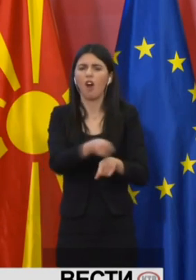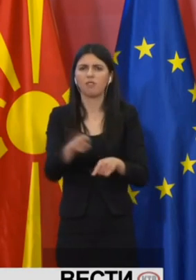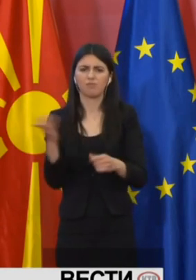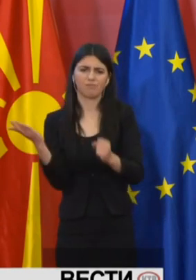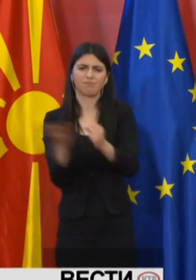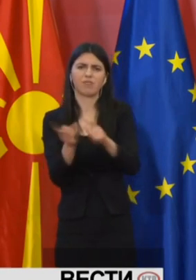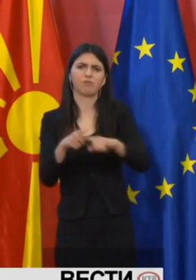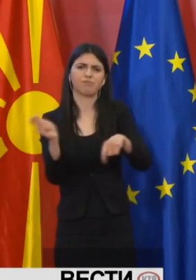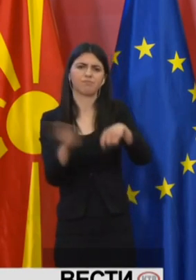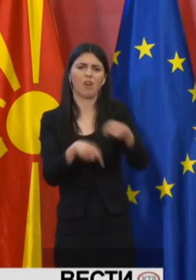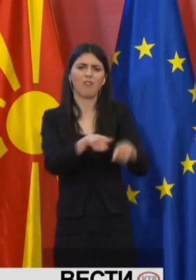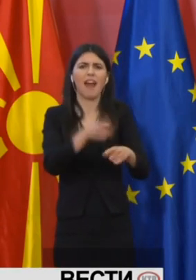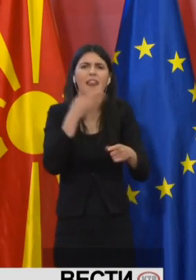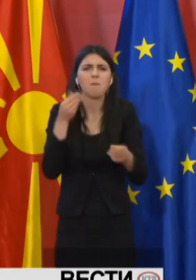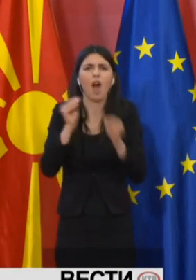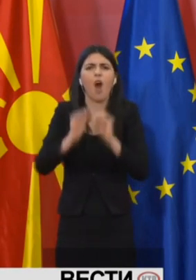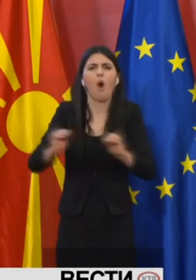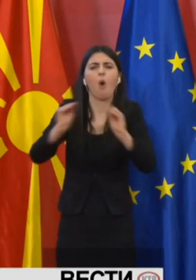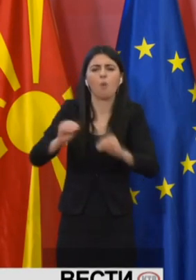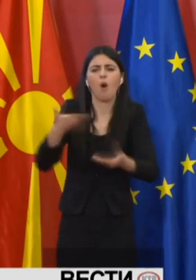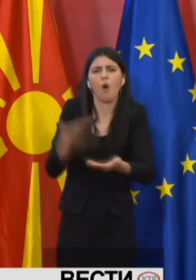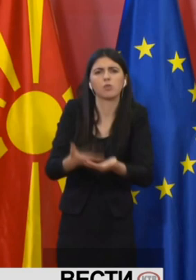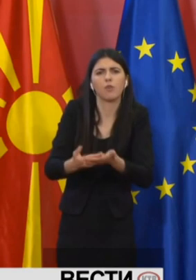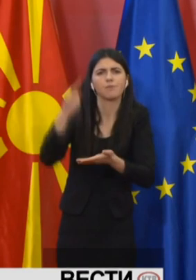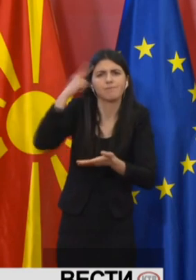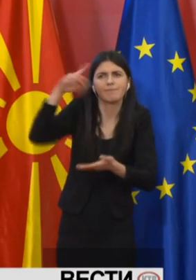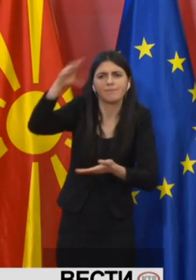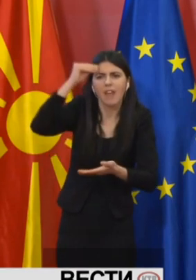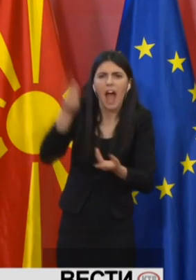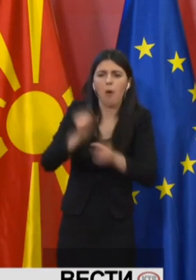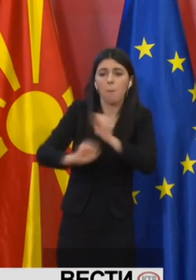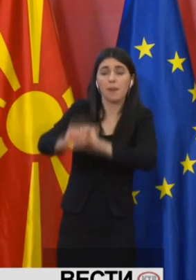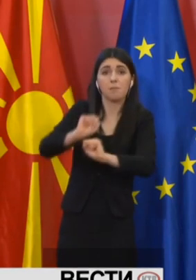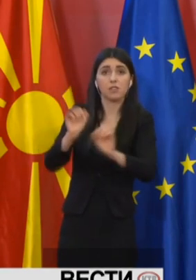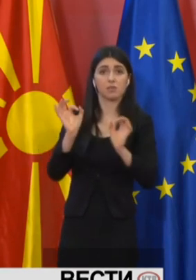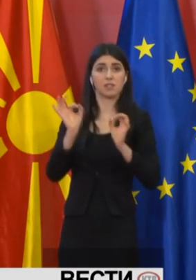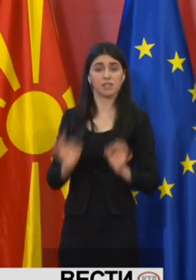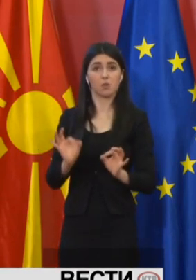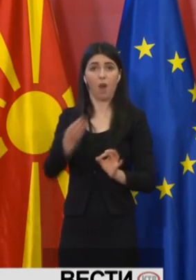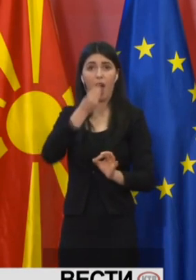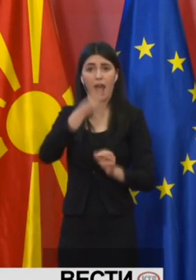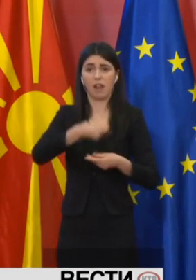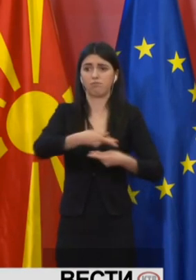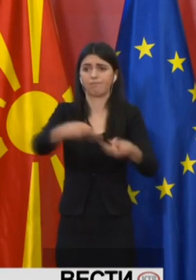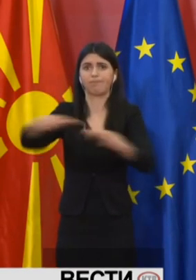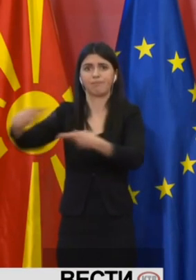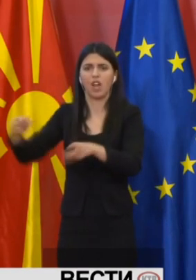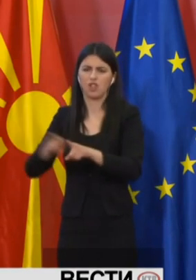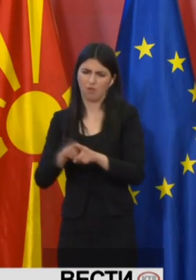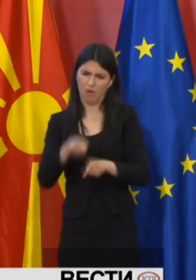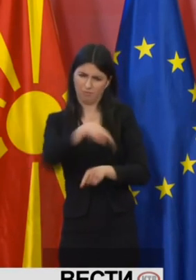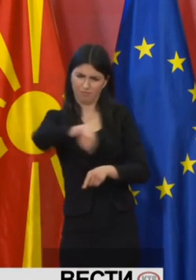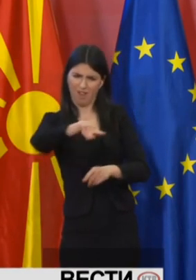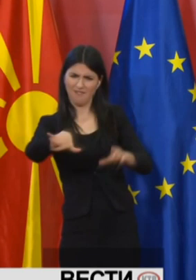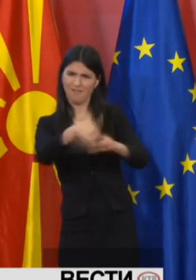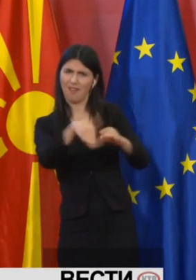спроведени обуки за основни знајања за безбедност на храна, потоа исто така поради работа на вработени